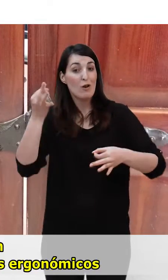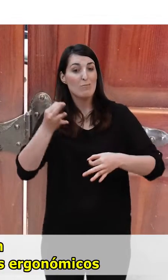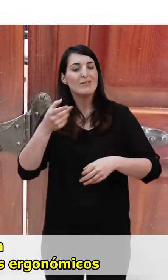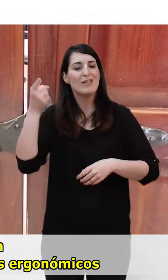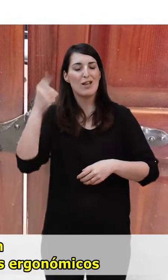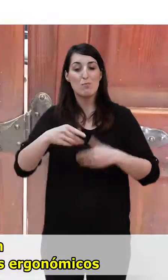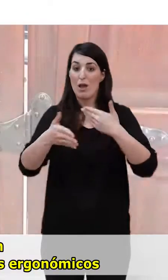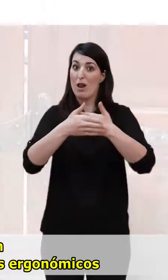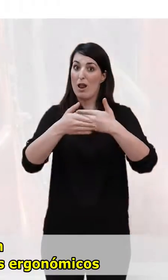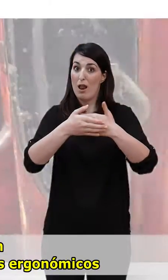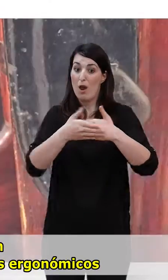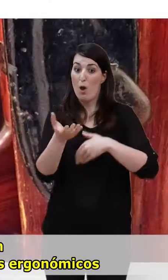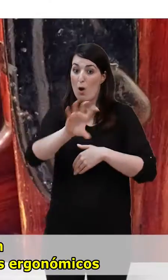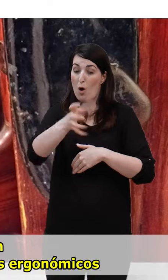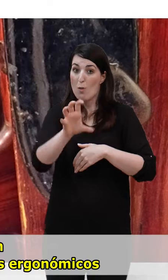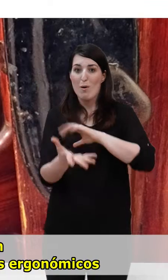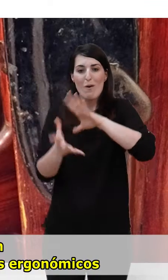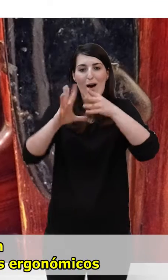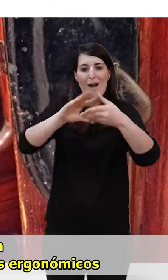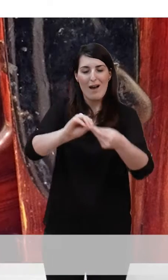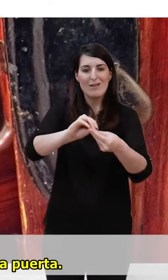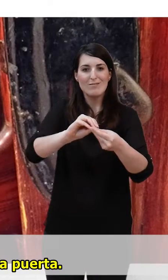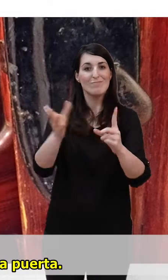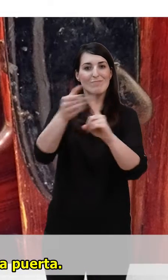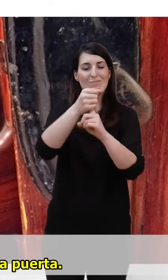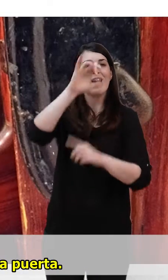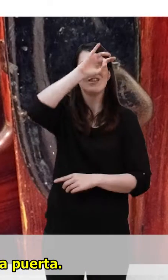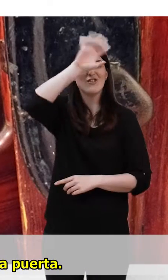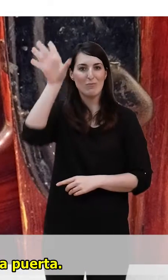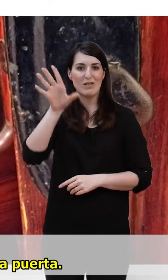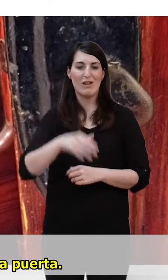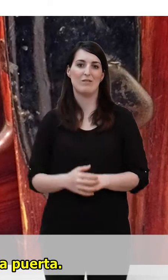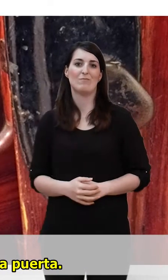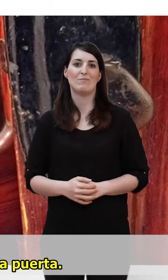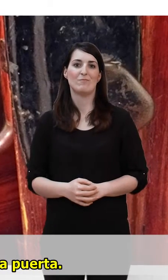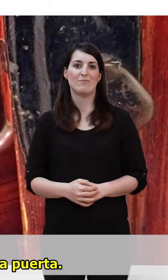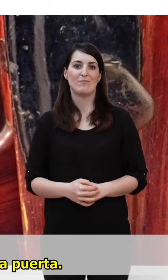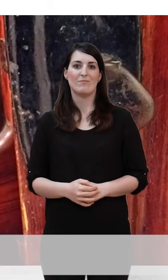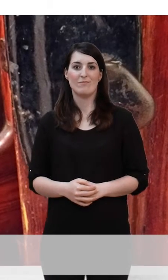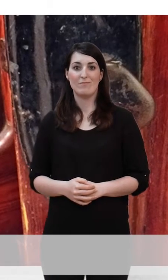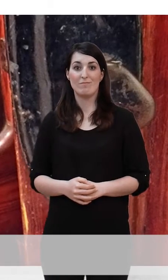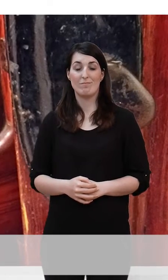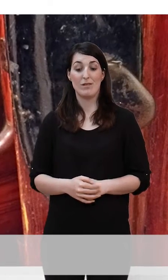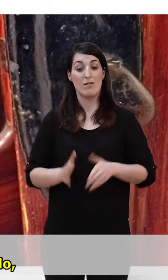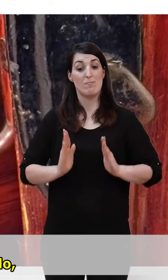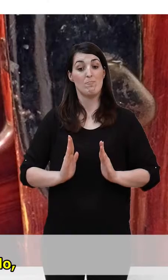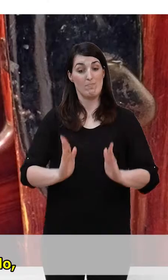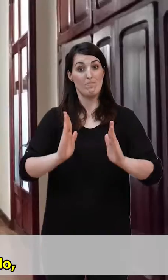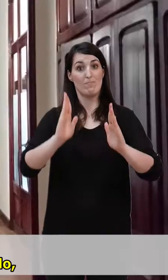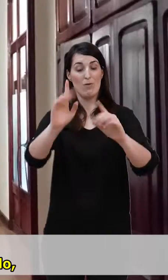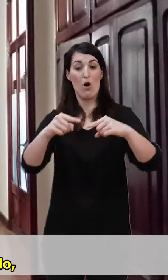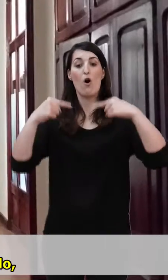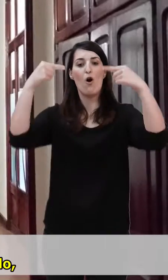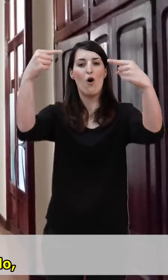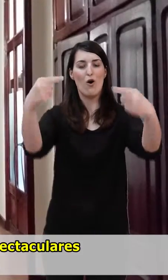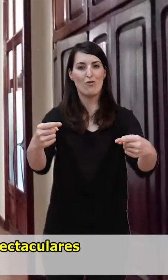Seguramente también te sorprenderá alguno de los pomos ergonómicos que descubrirás en alguna otra puerta. Al otro lado